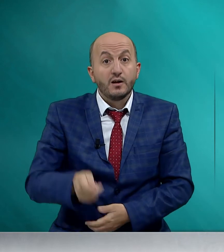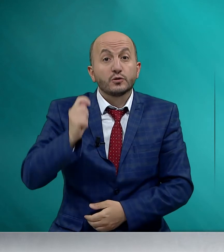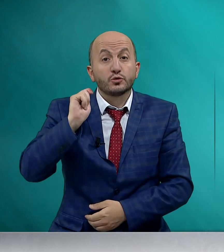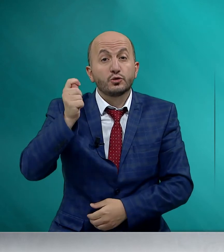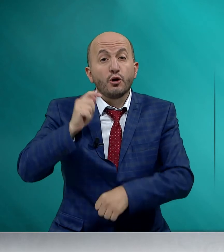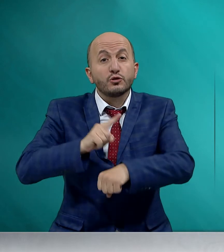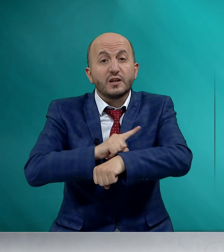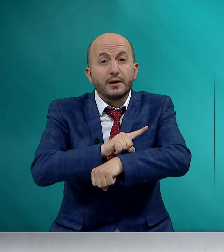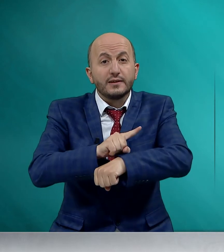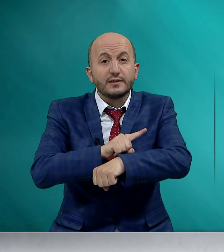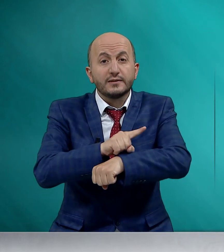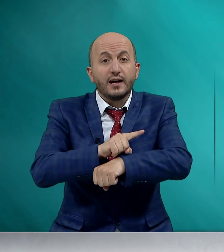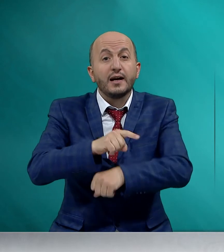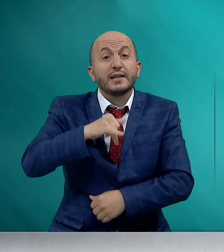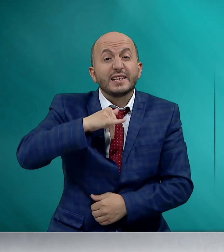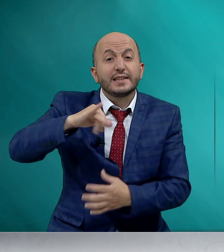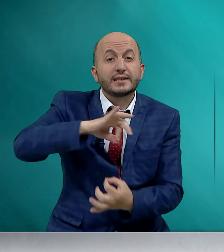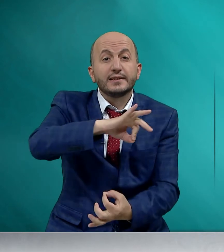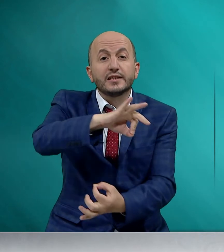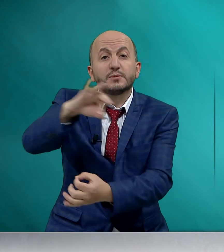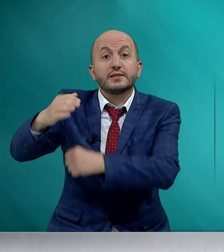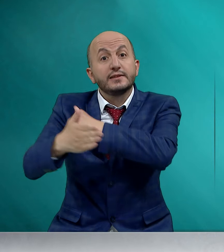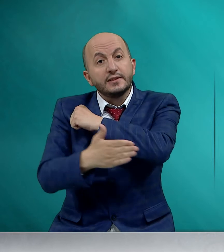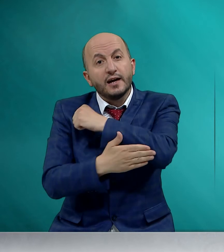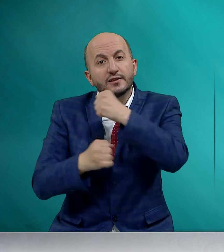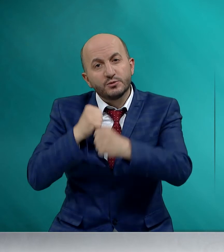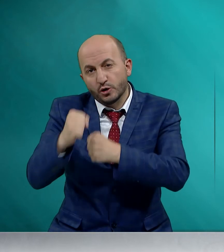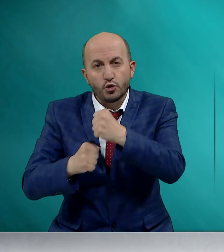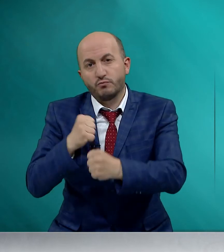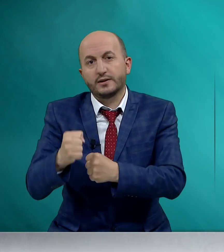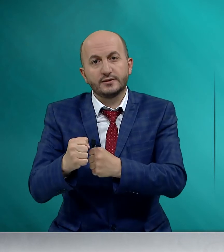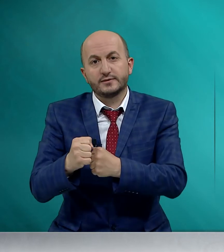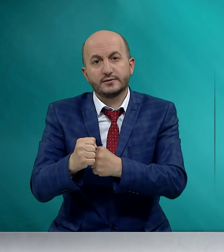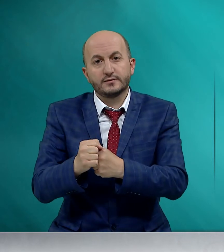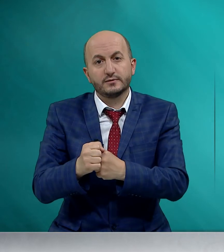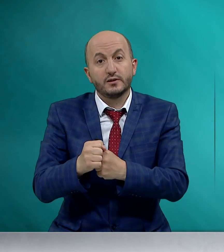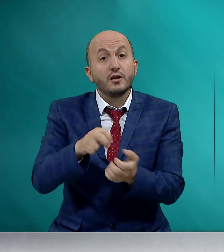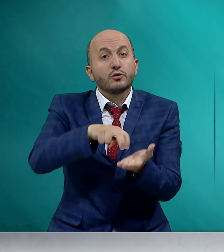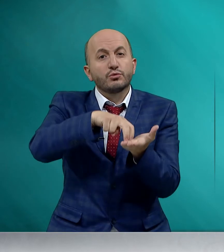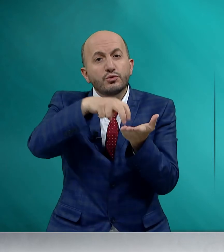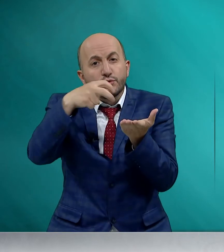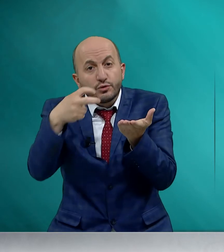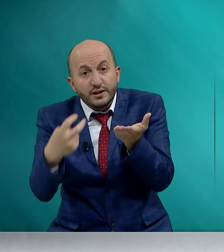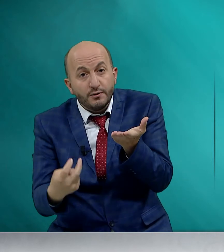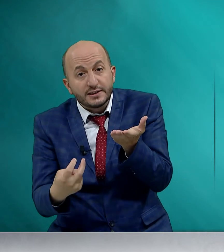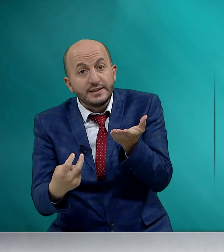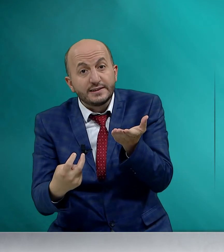Zor zamanlarında yakınlarımızın yardımına koşmaktır. Düştükleri vakit